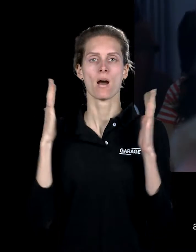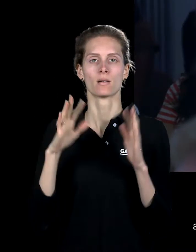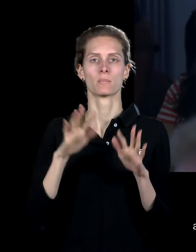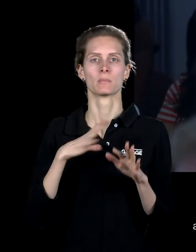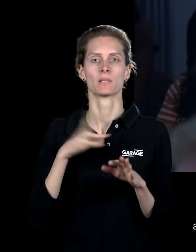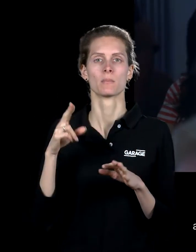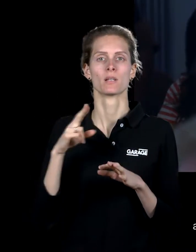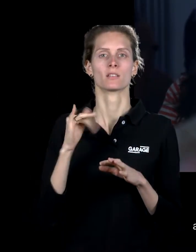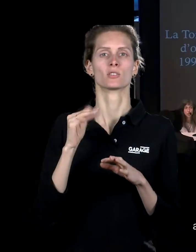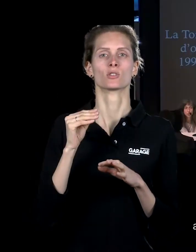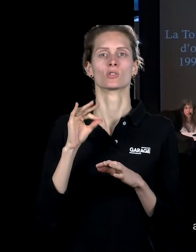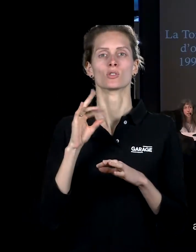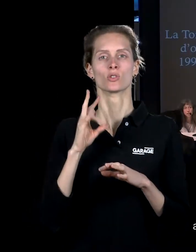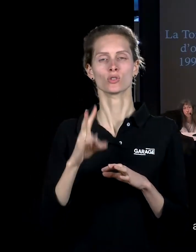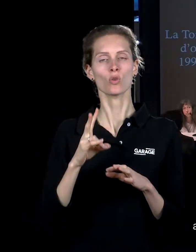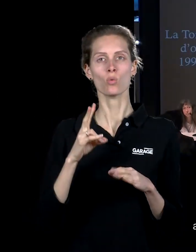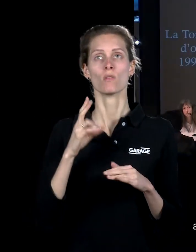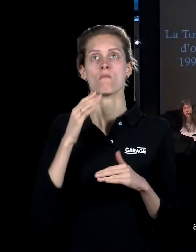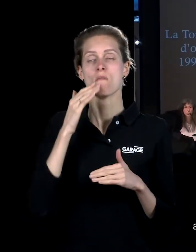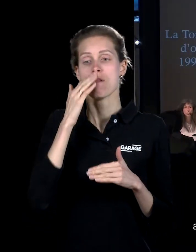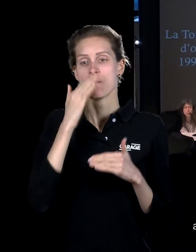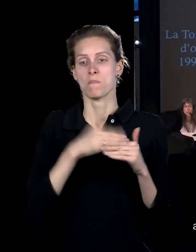в 90-м годах был благополучно закрыт.